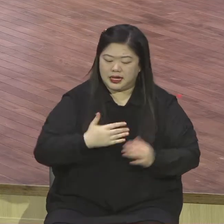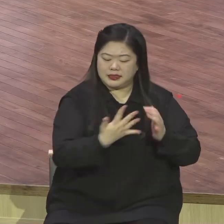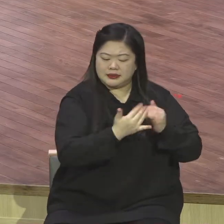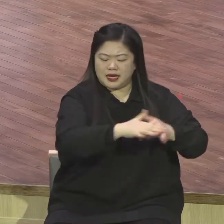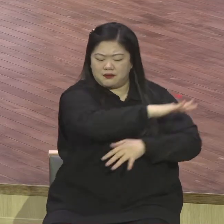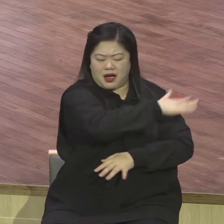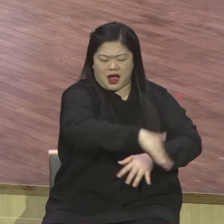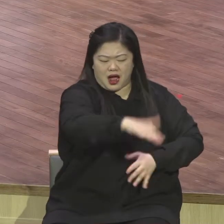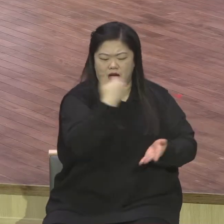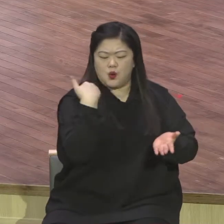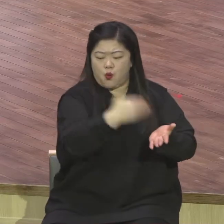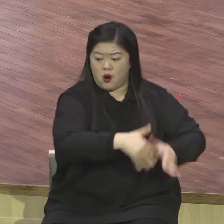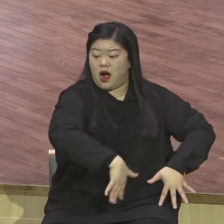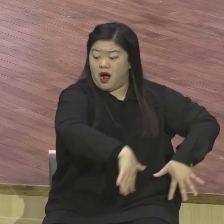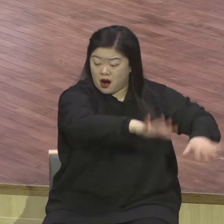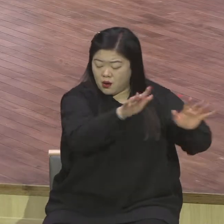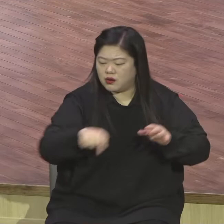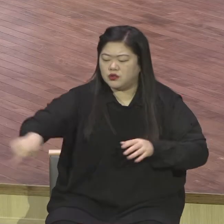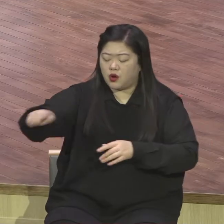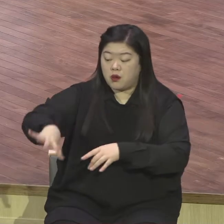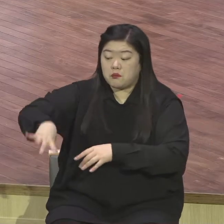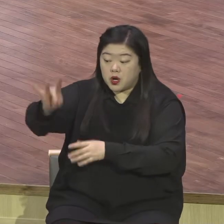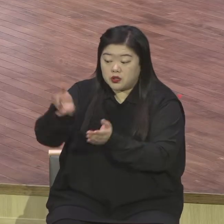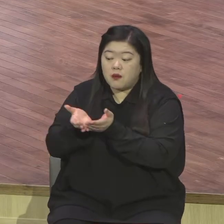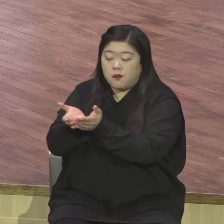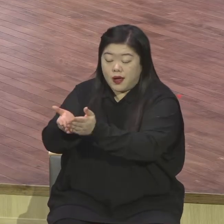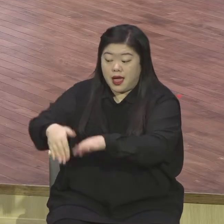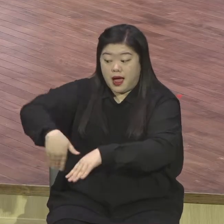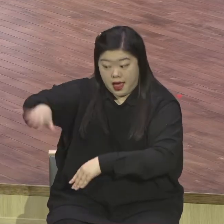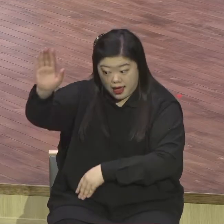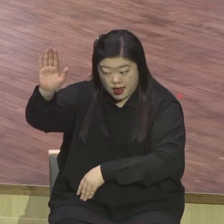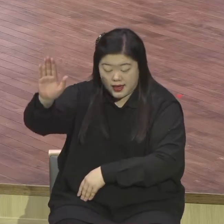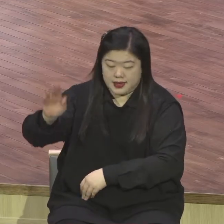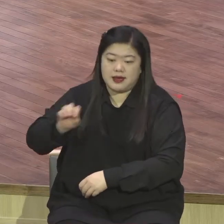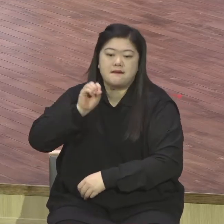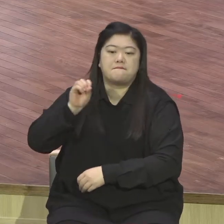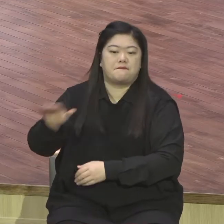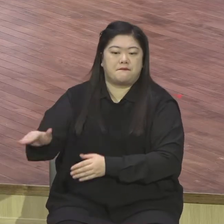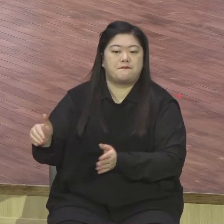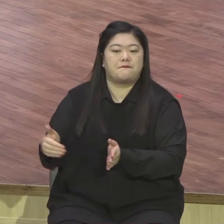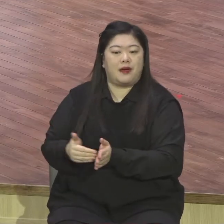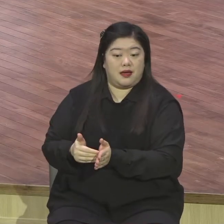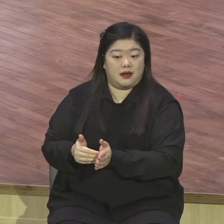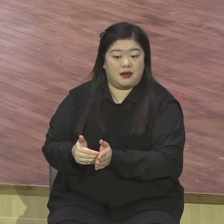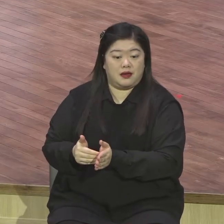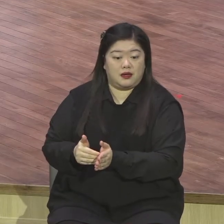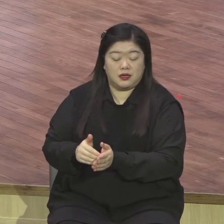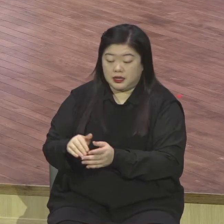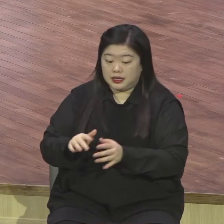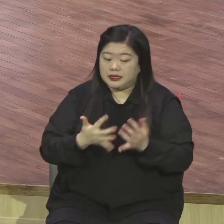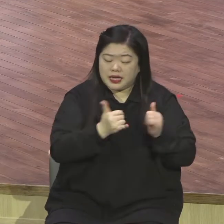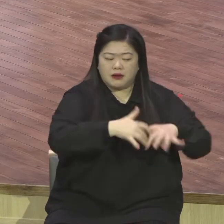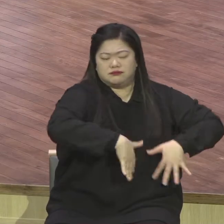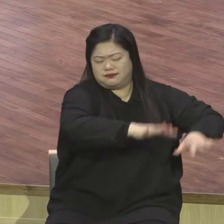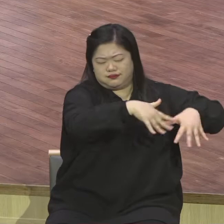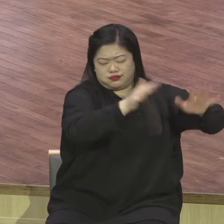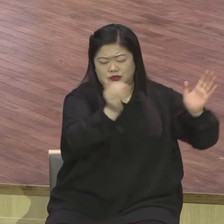배를 타고 앞서 건너편으로 가게 하시고 무리를 보내신 후에 기도하러 따로